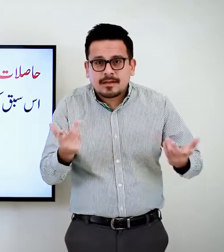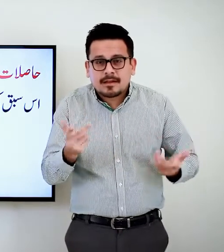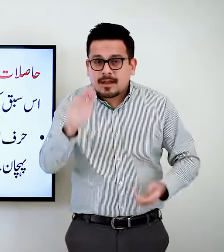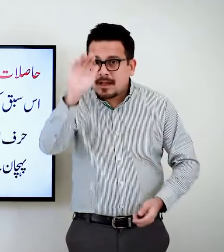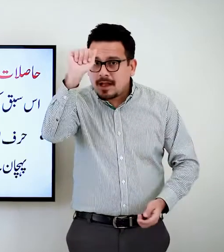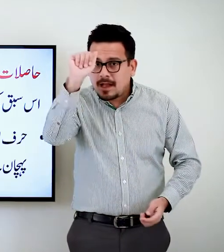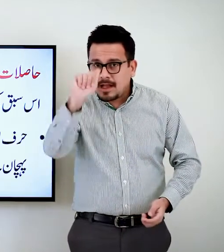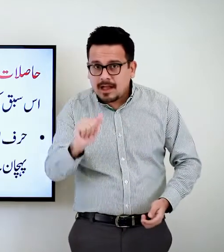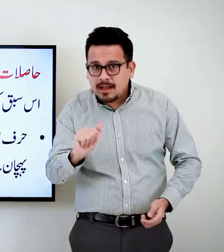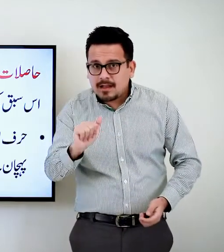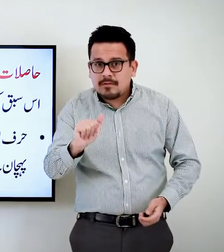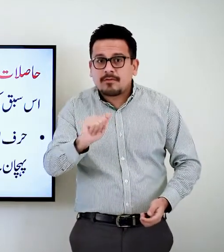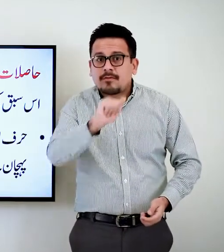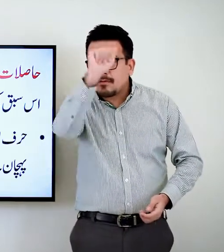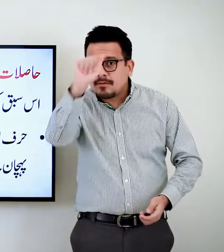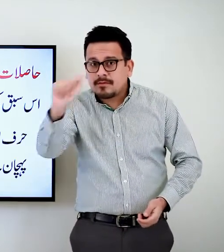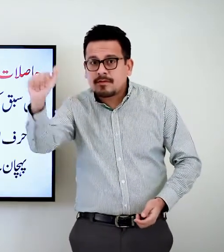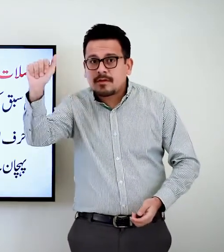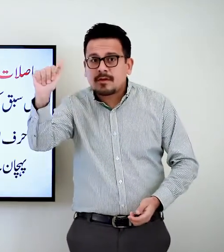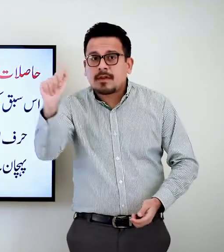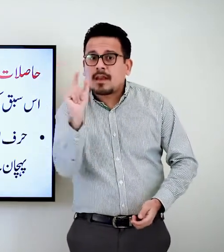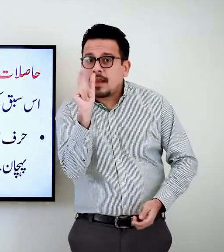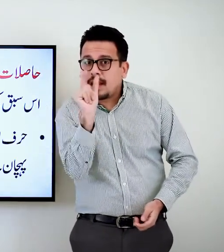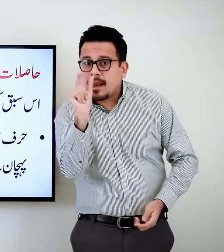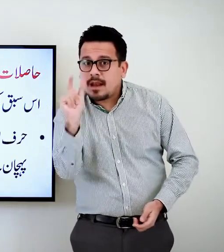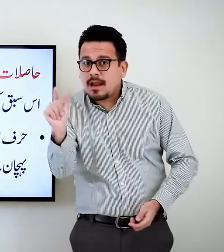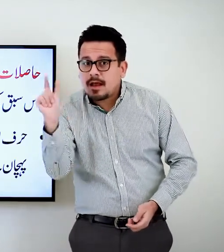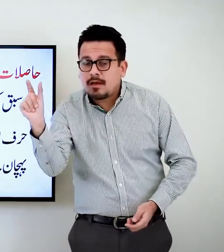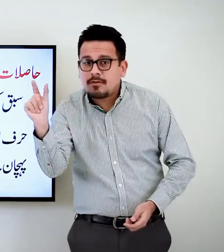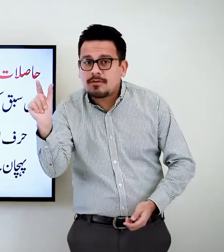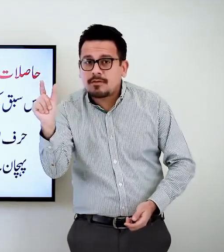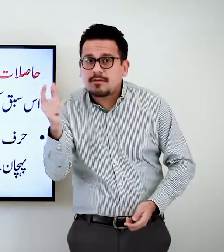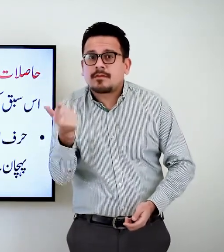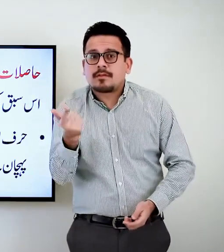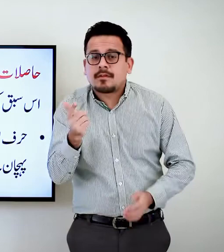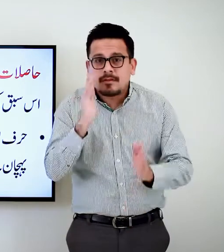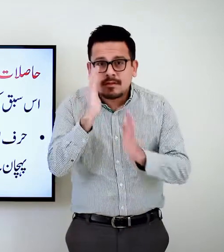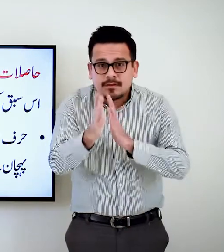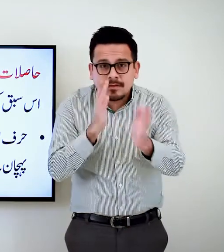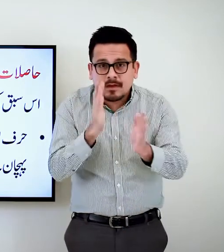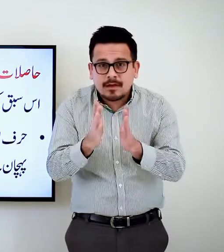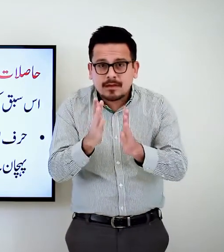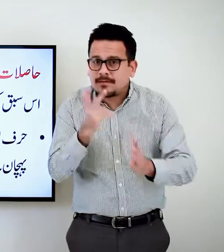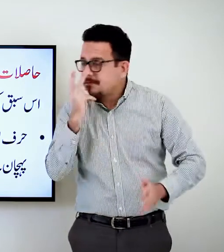अलिफ मद्जबर आ से शिरू होने वाले गुरूफ के इशारे और पहचान